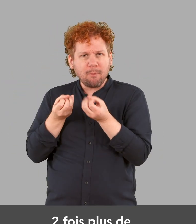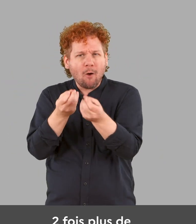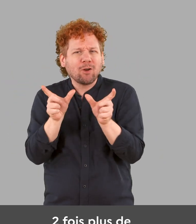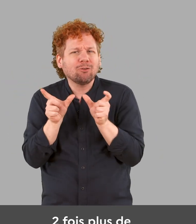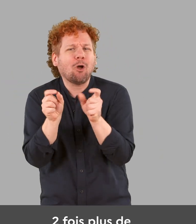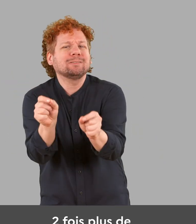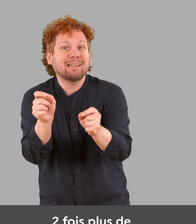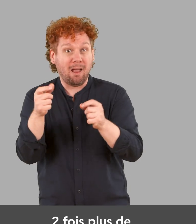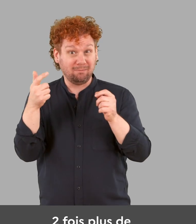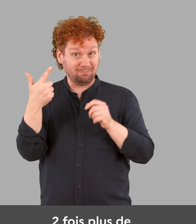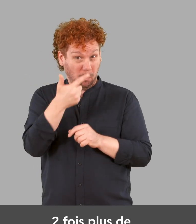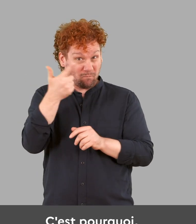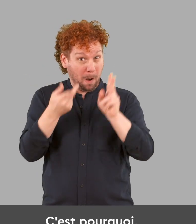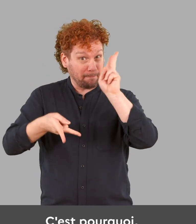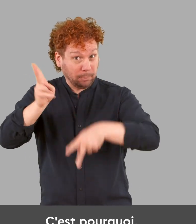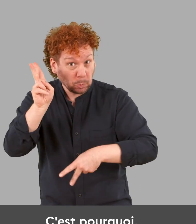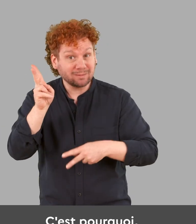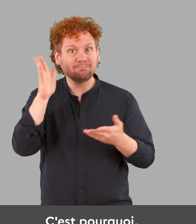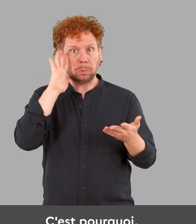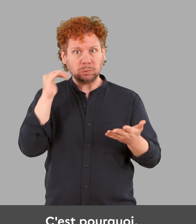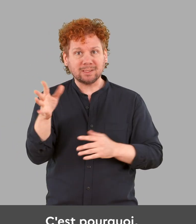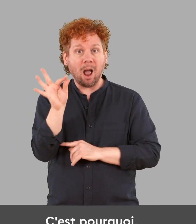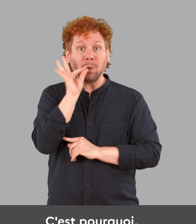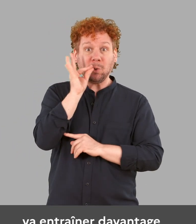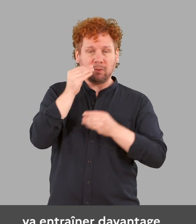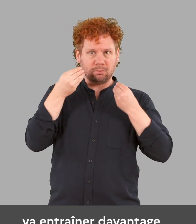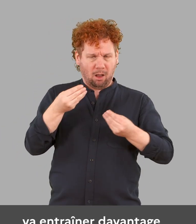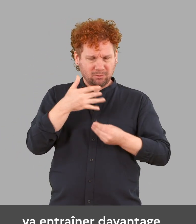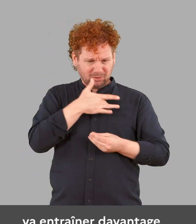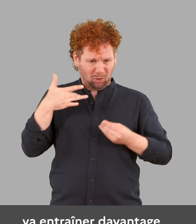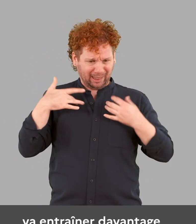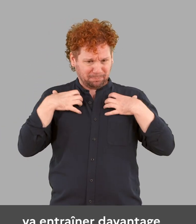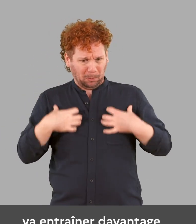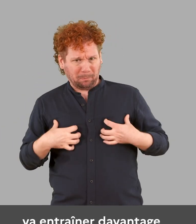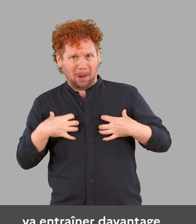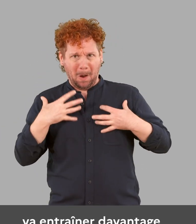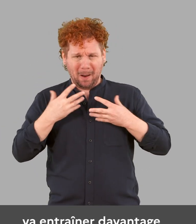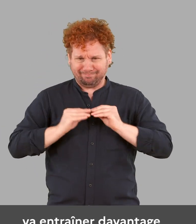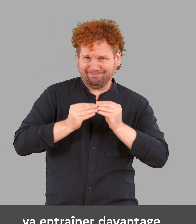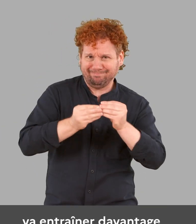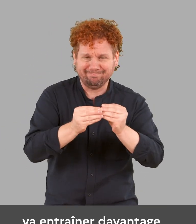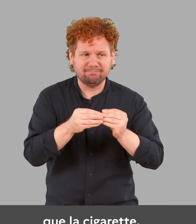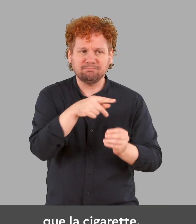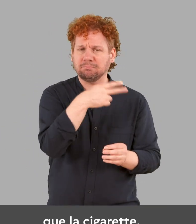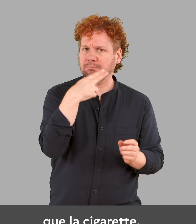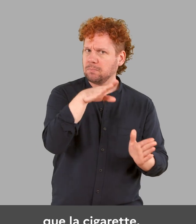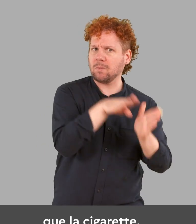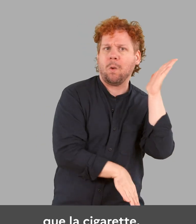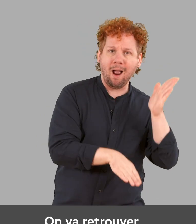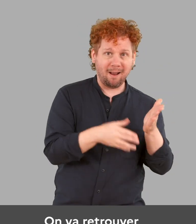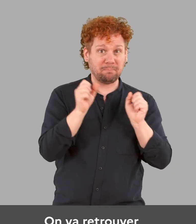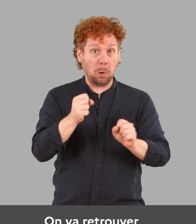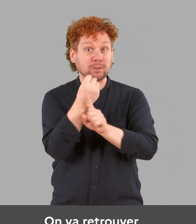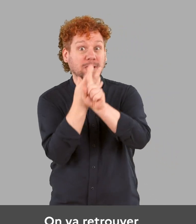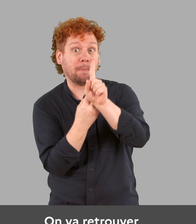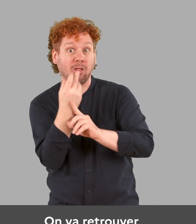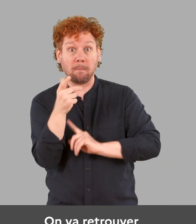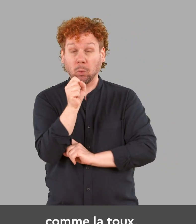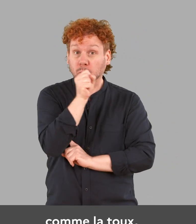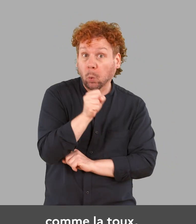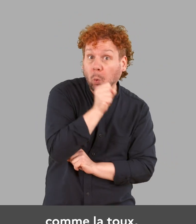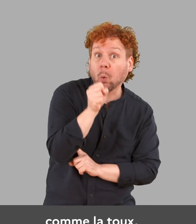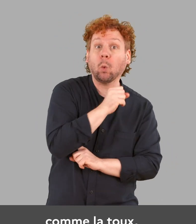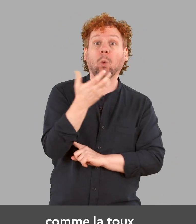carbone, 2 fois plus de substances cancérigènes. C'est pourquoi la consommation d'un joint va entraîner davantage de lésions respiratoires que la cigarette. On va retrouver des